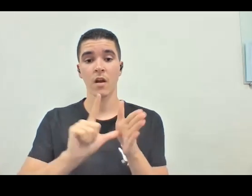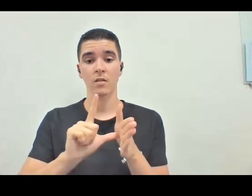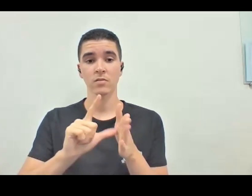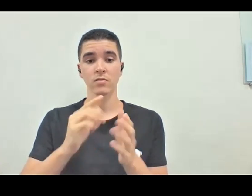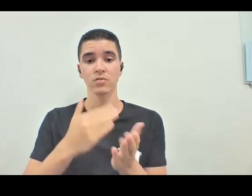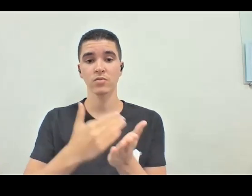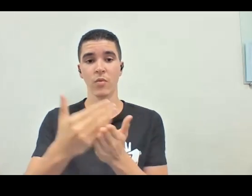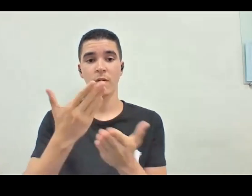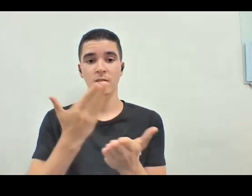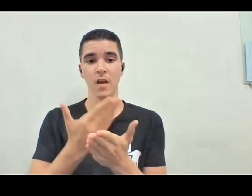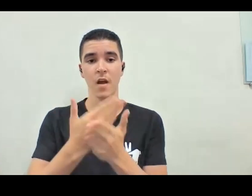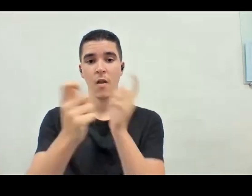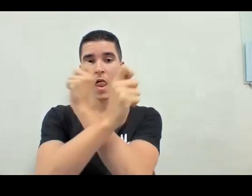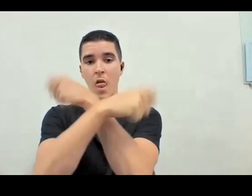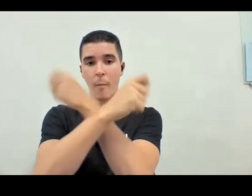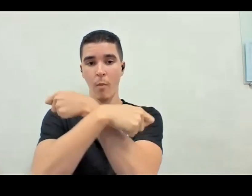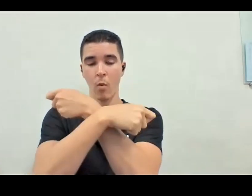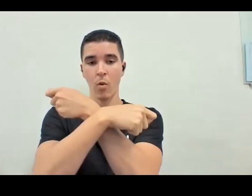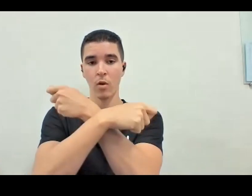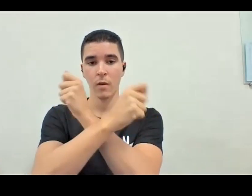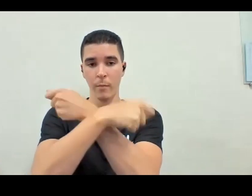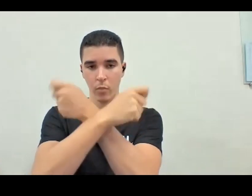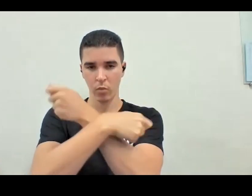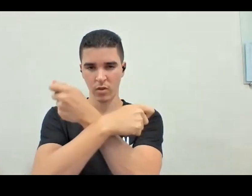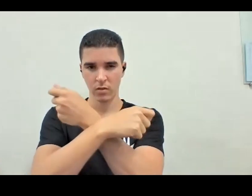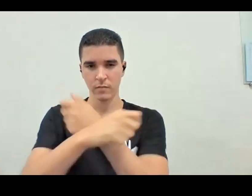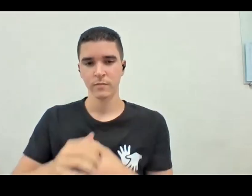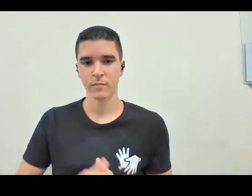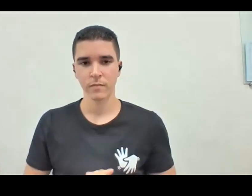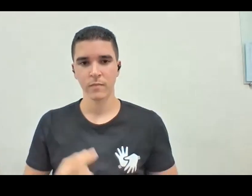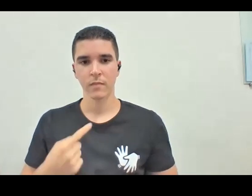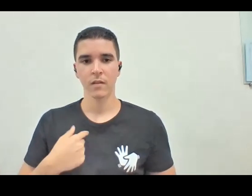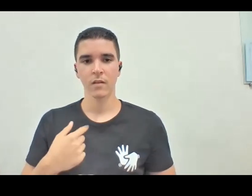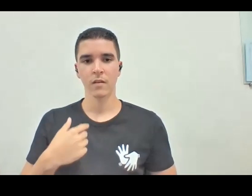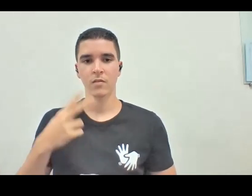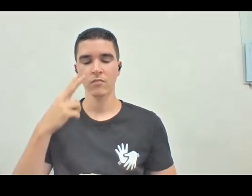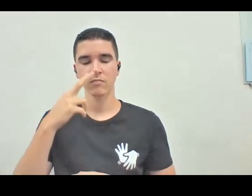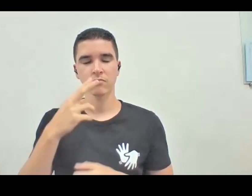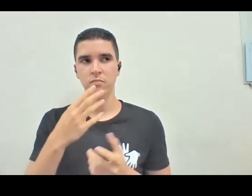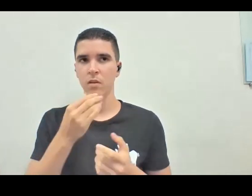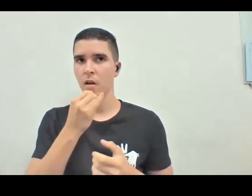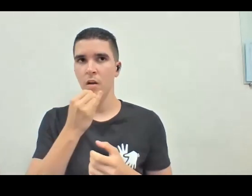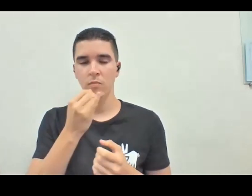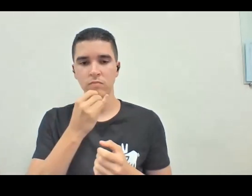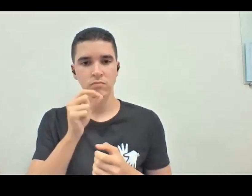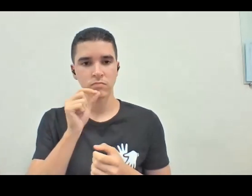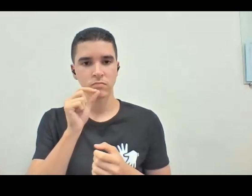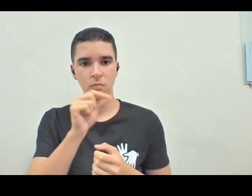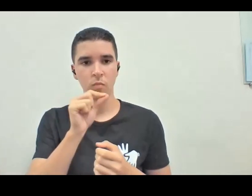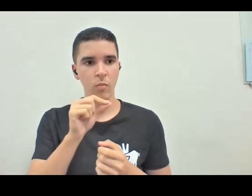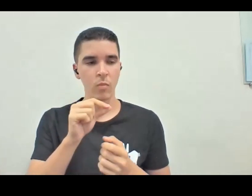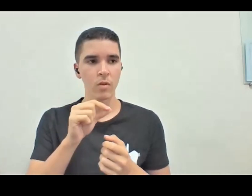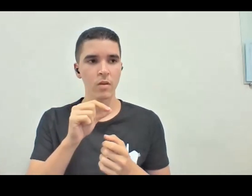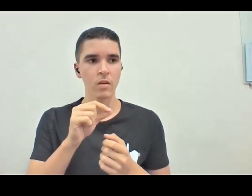só, pesquisei, pra ver tudo que tinha audiodescrição. E eu achei umas coisas super interessantes, coisas assim que a gente nem imagina,